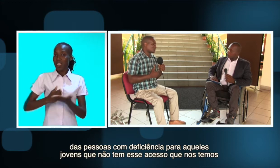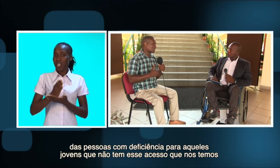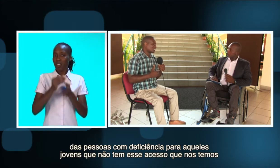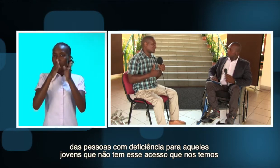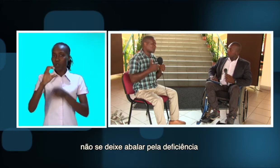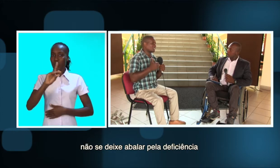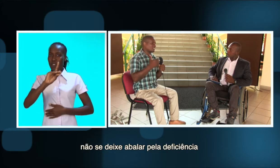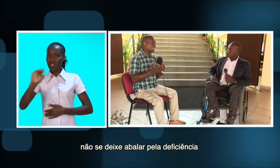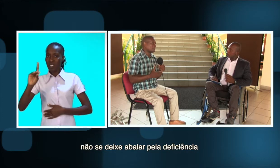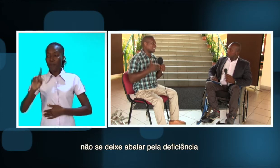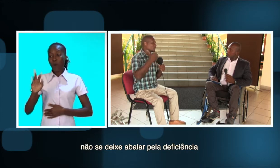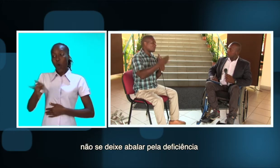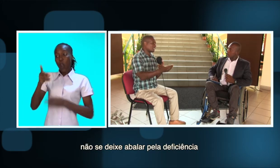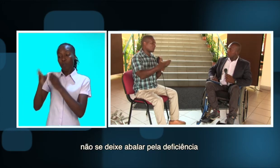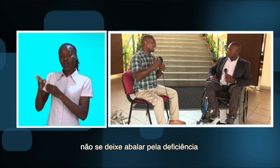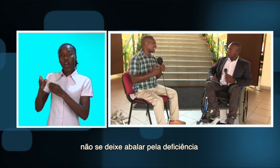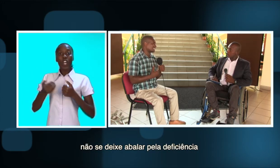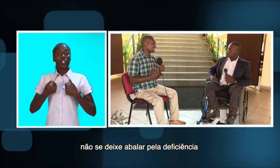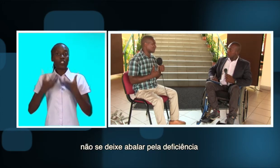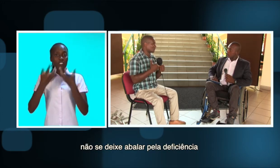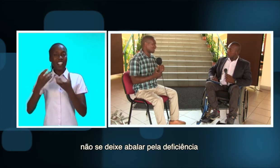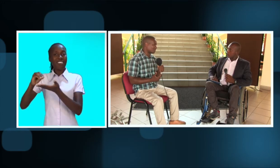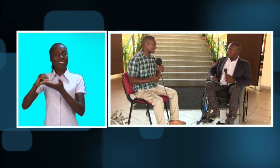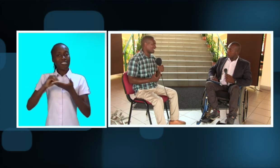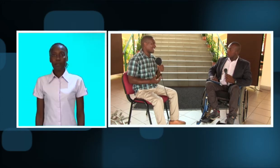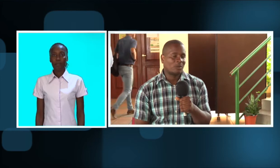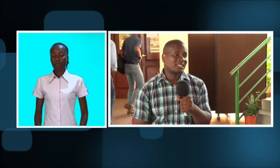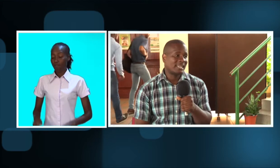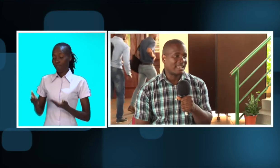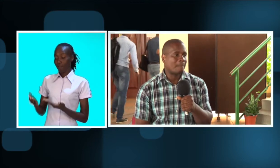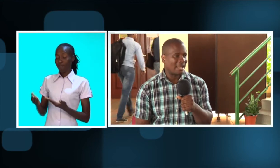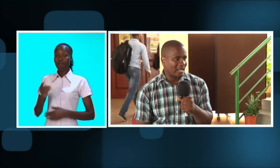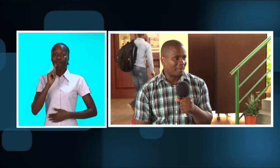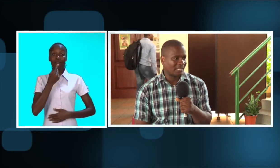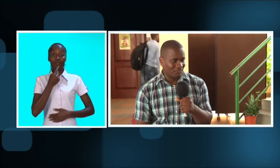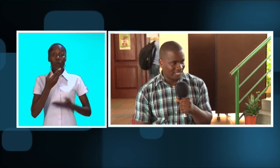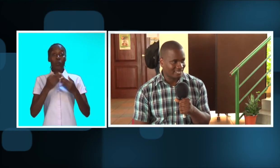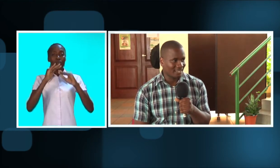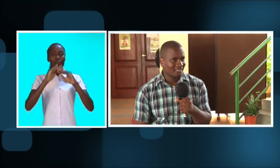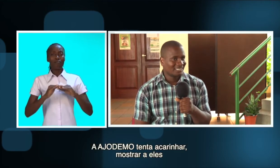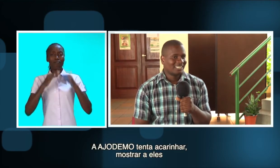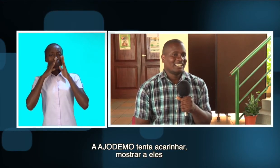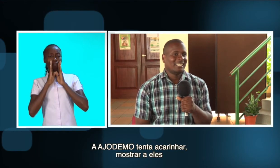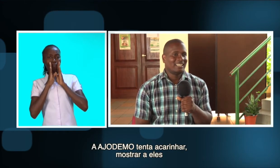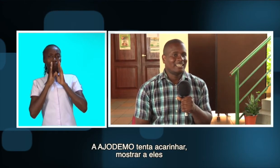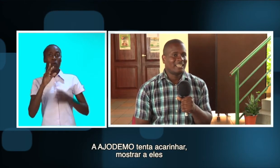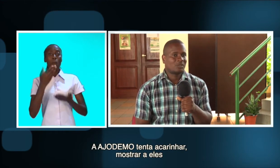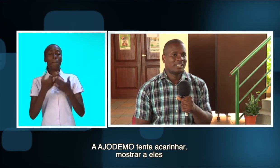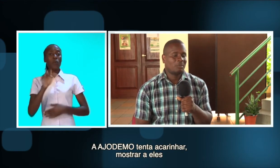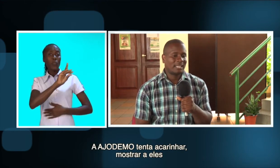das pessoas com deficiência para aqueles jovens que não têm esse acesso que nós temos. Primeiro, não se deixe abalar pela deficiência. Ajudemo a